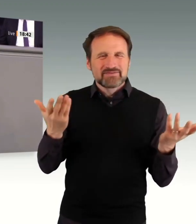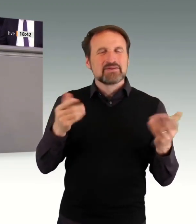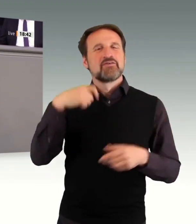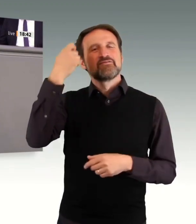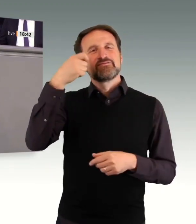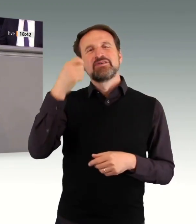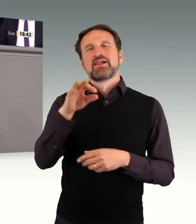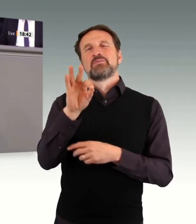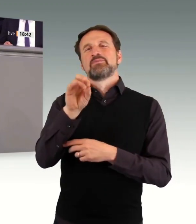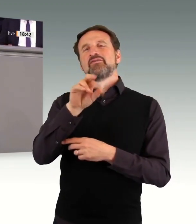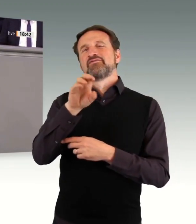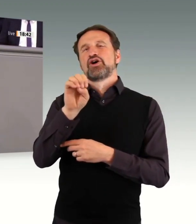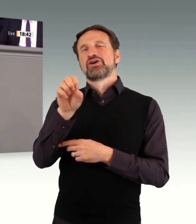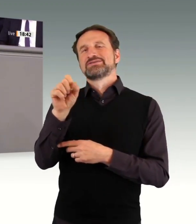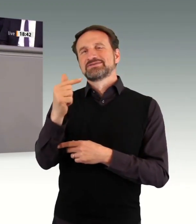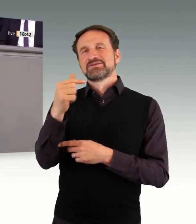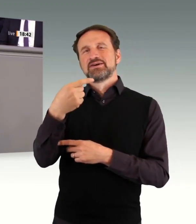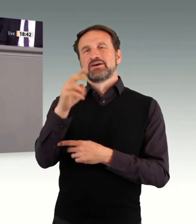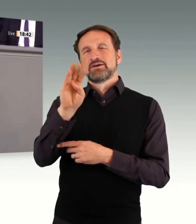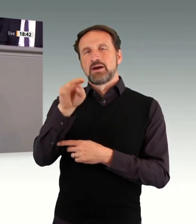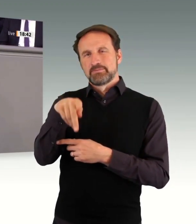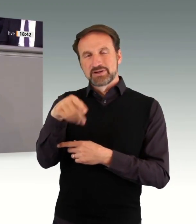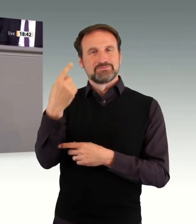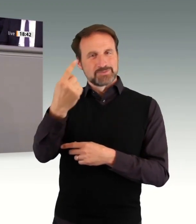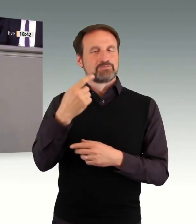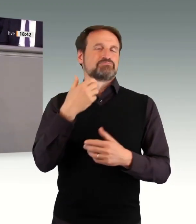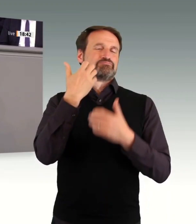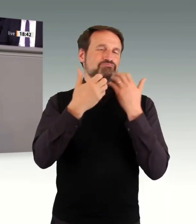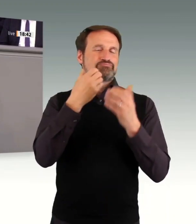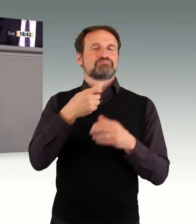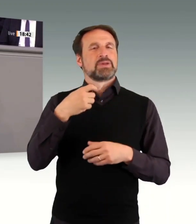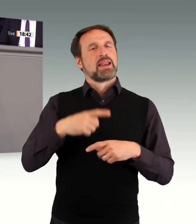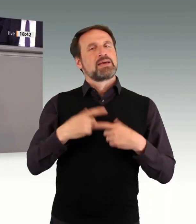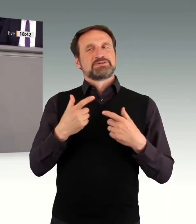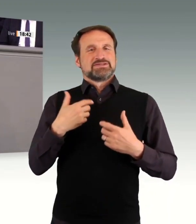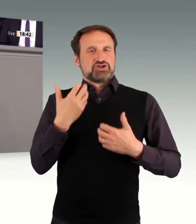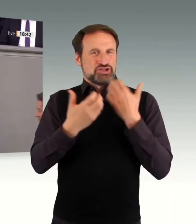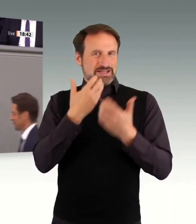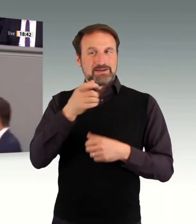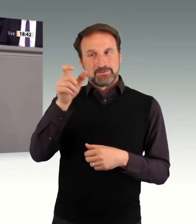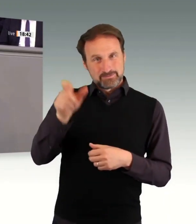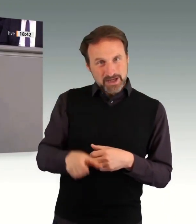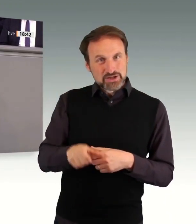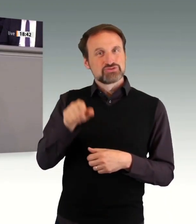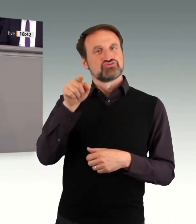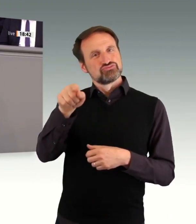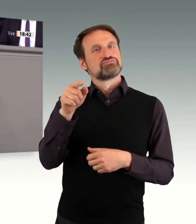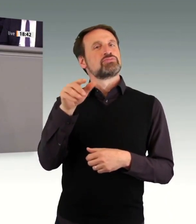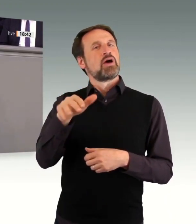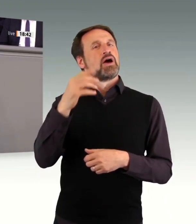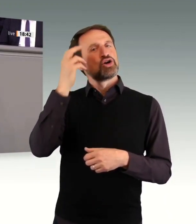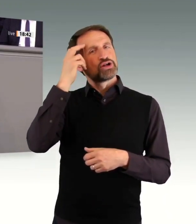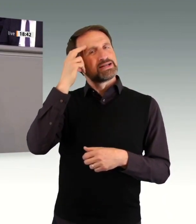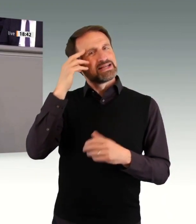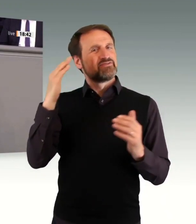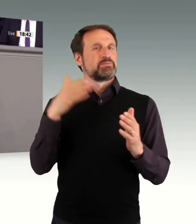Lebensgeschichte eines Mannes mit einer kognitiven Behinderung erzählt. Ja, die erfolgreiche Geschichte und